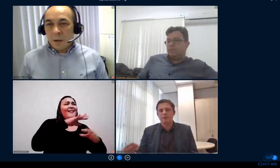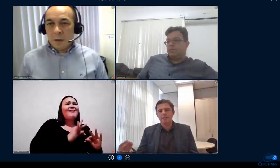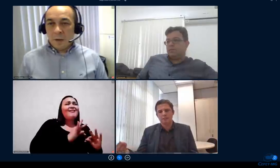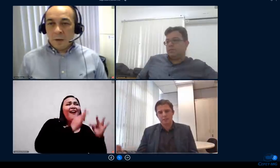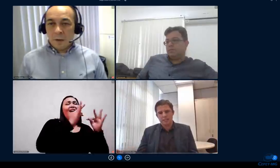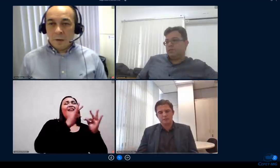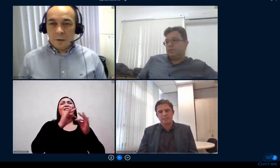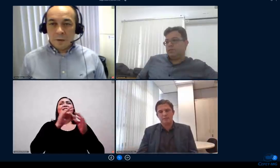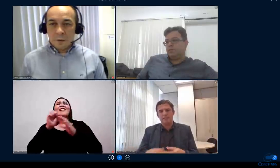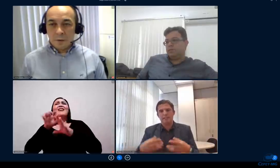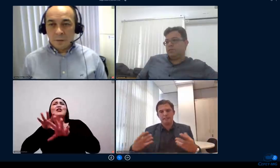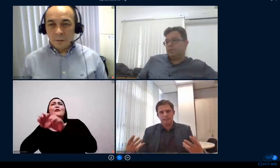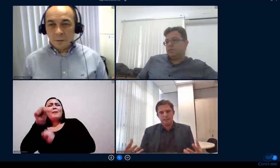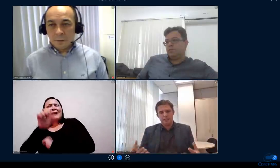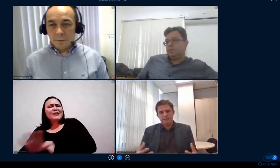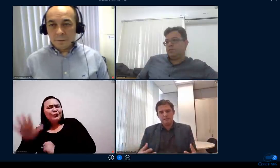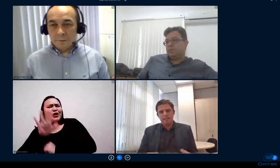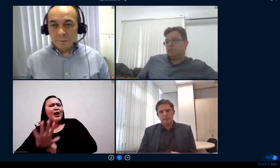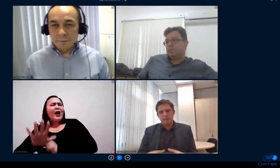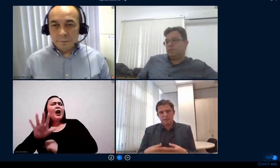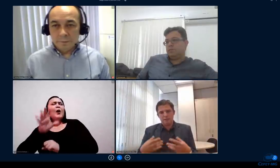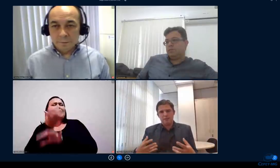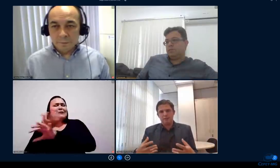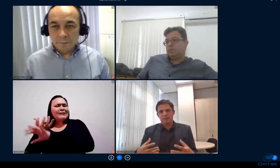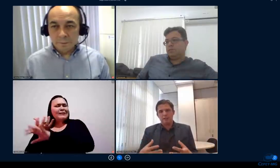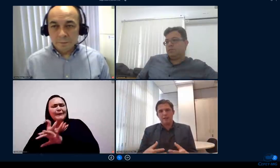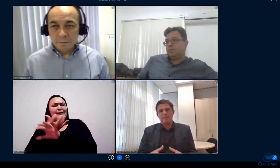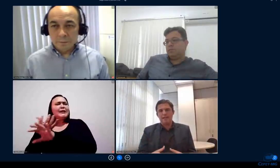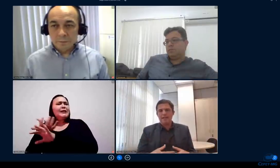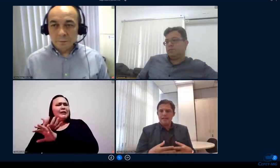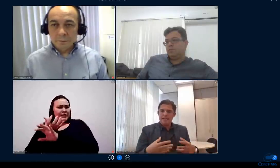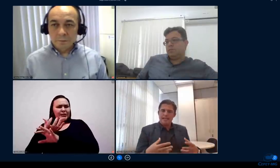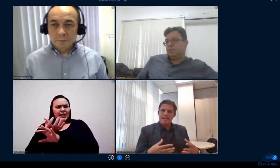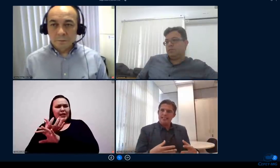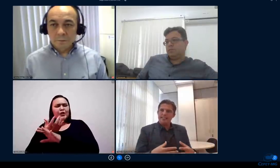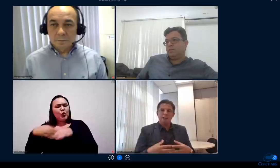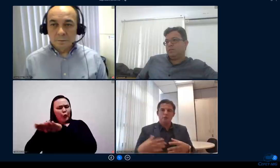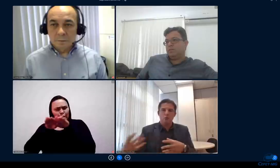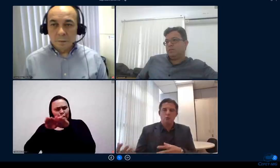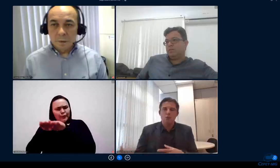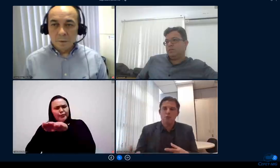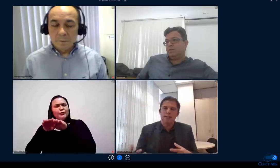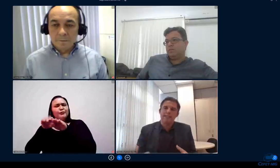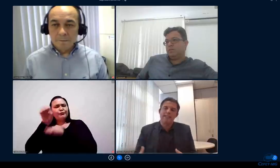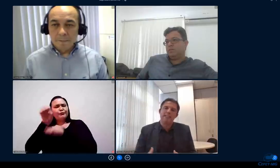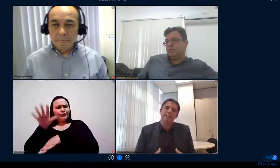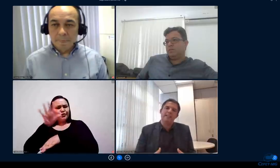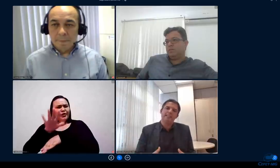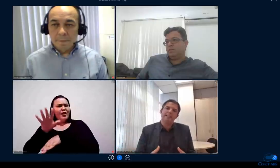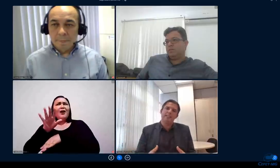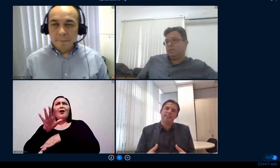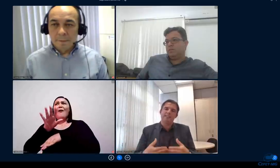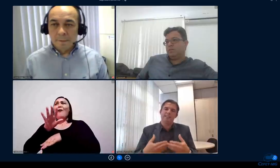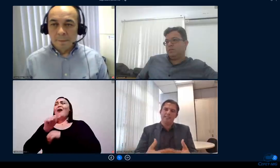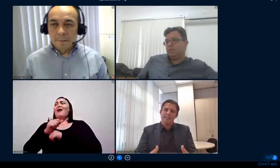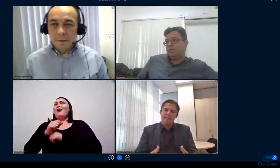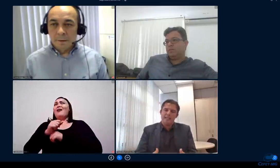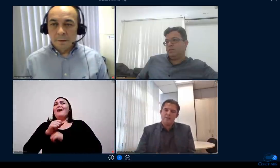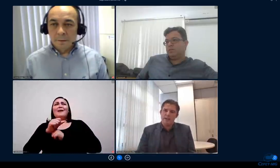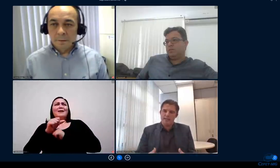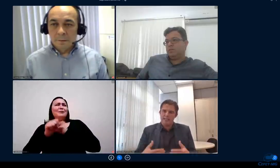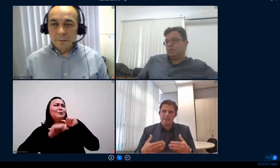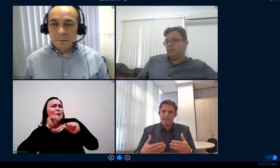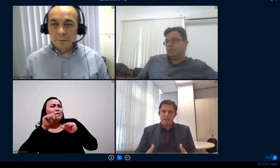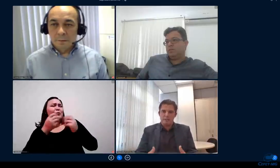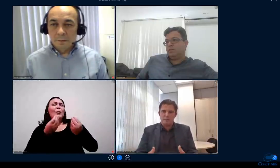predomínio da formação geral das disciplinas propedeuticas de formação geral ele se acentuou muito ou ele tende a se